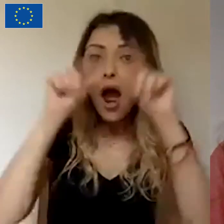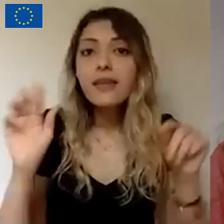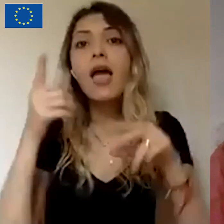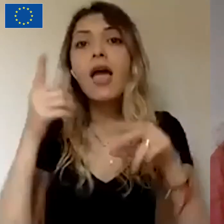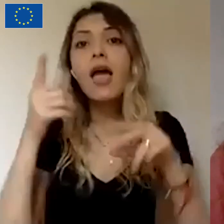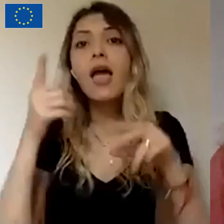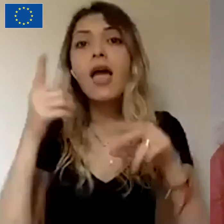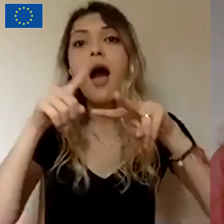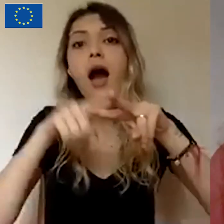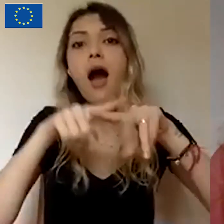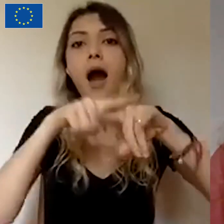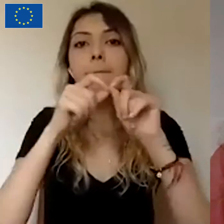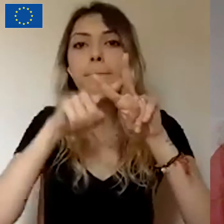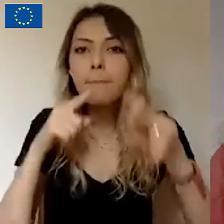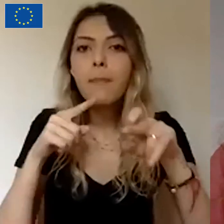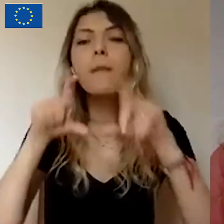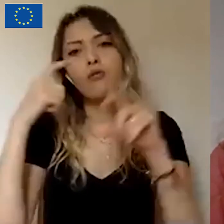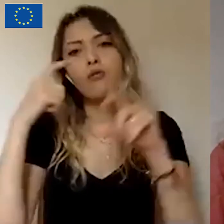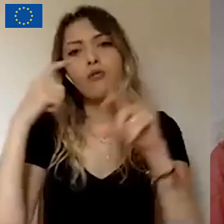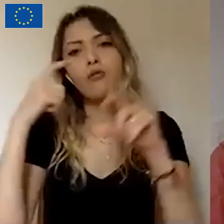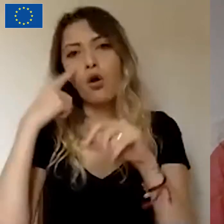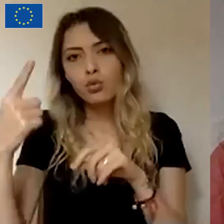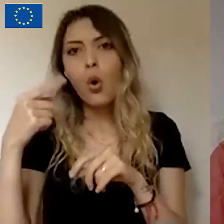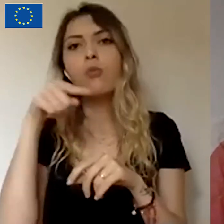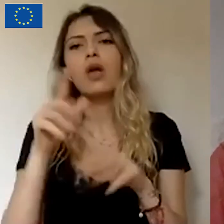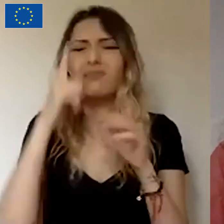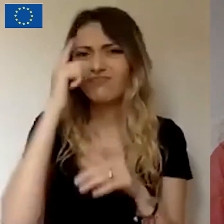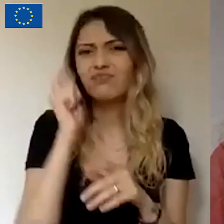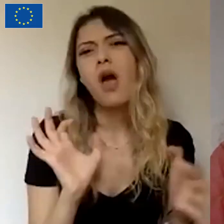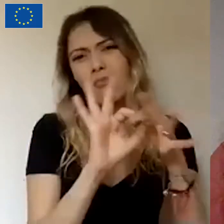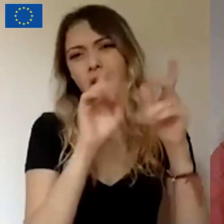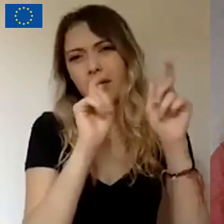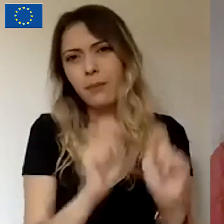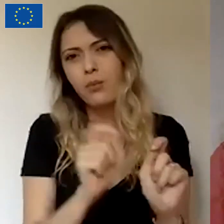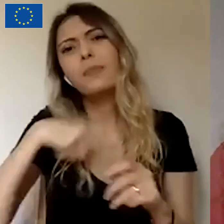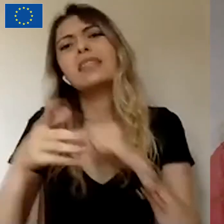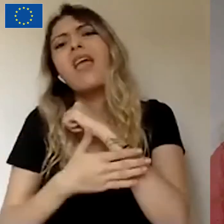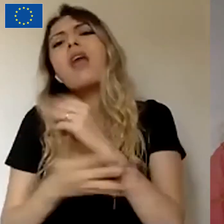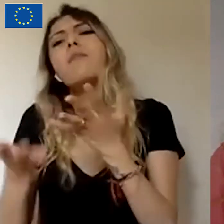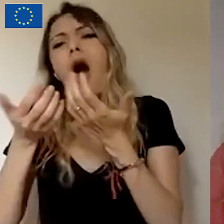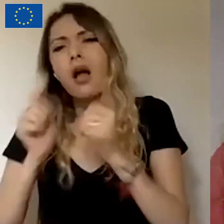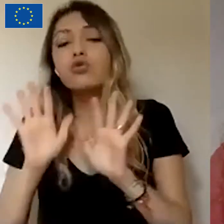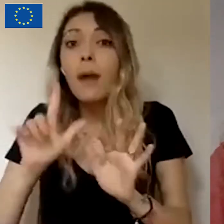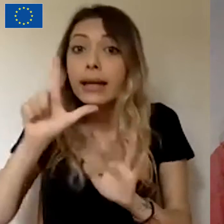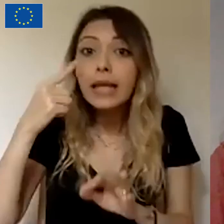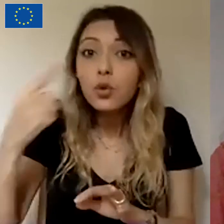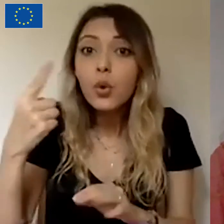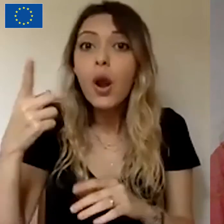Şimdiye kadar mesela böyle arada kaldığımız özellikle sağlık kategorisinde projeler oldu oradan daha çok ihtiyacı yönelik projeler geliyor.